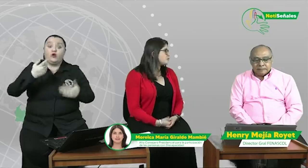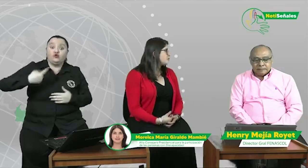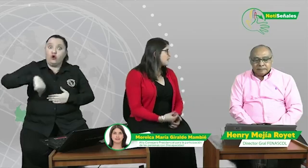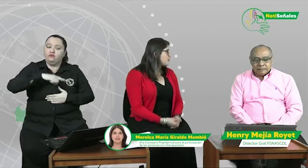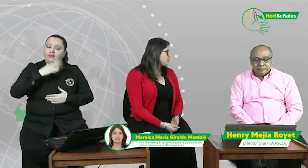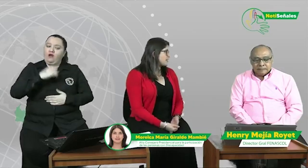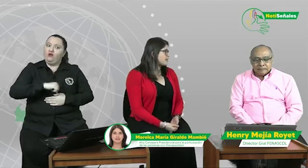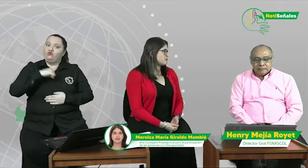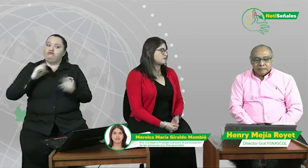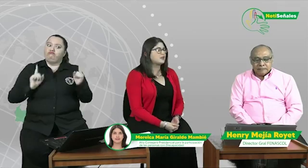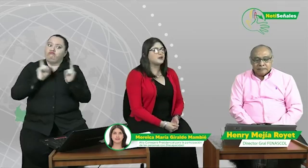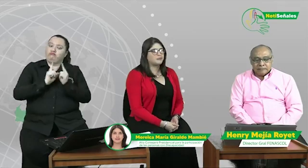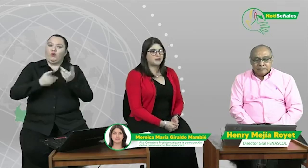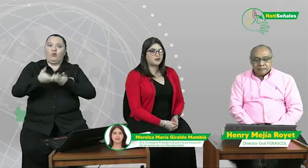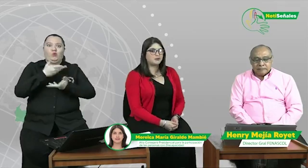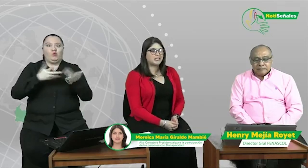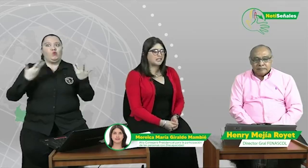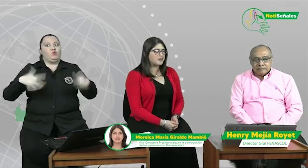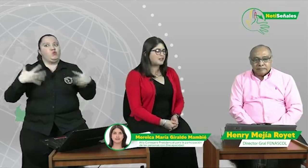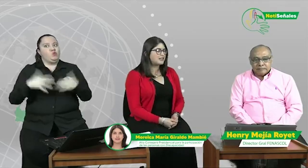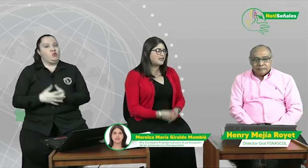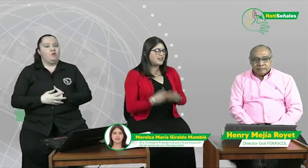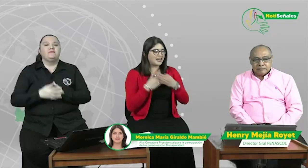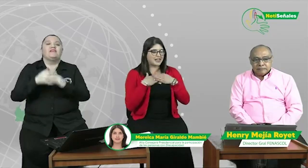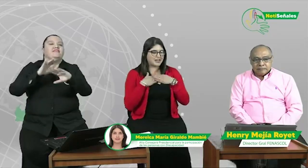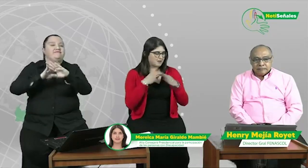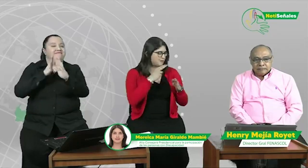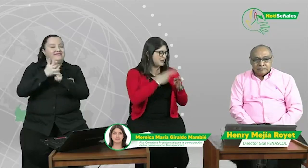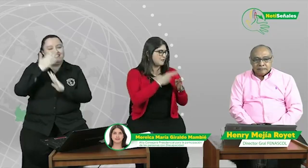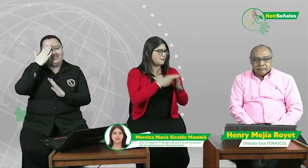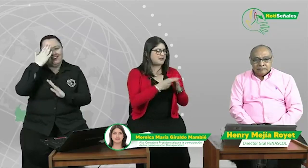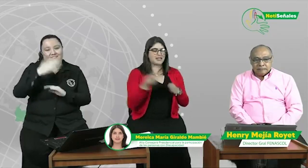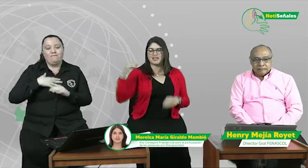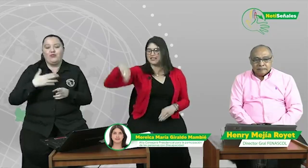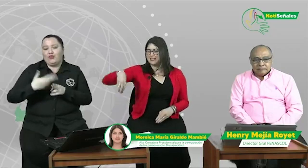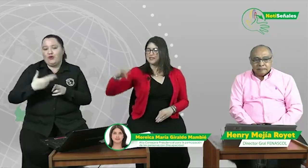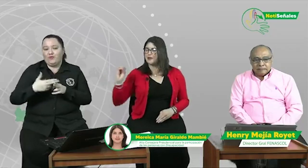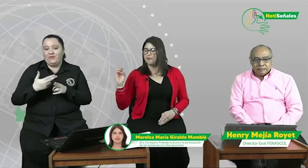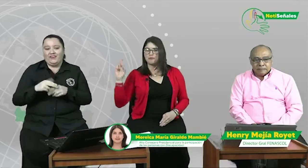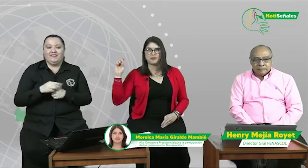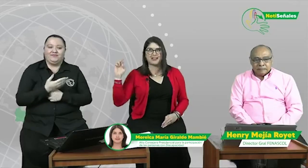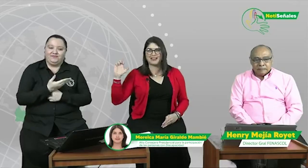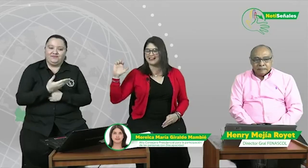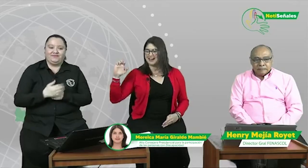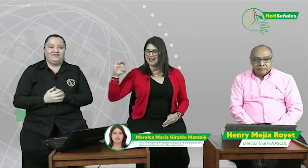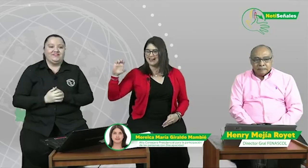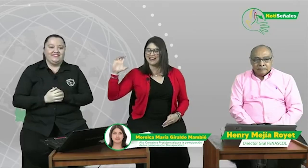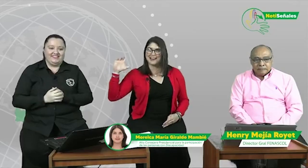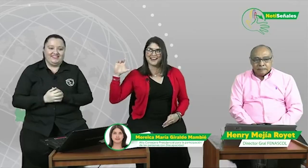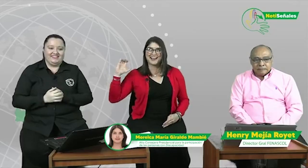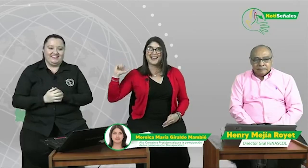acompañarlos. Bueno, como ya saben, mi nombre es Morelca